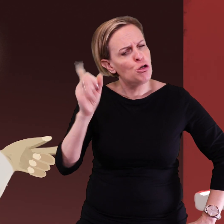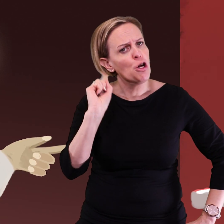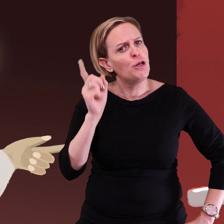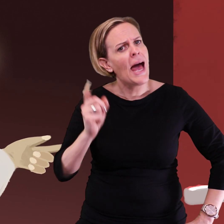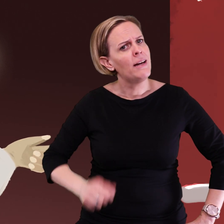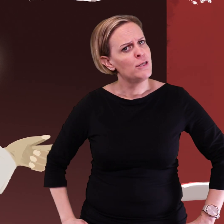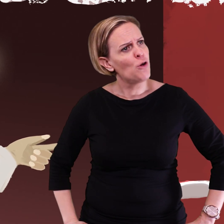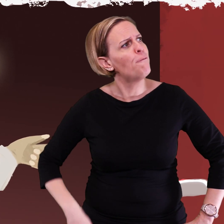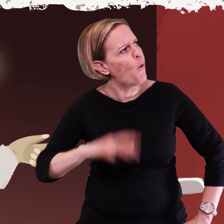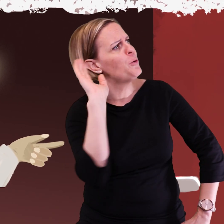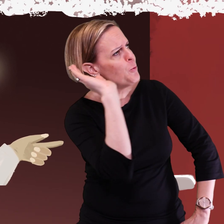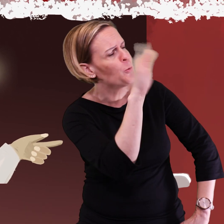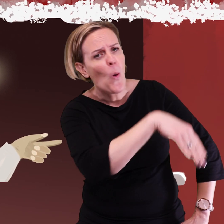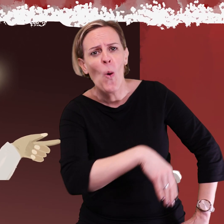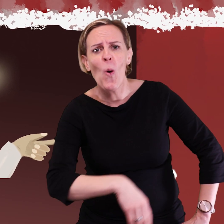styckar så får du gå